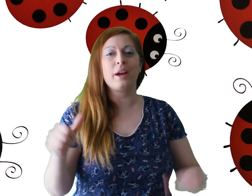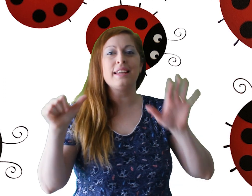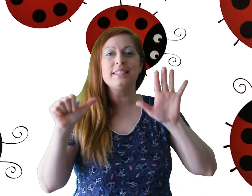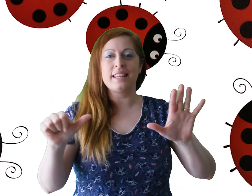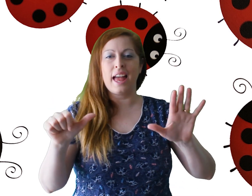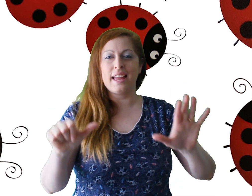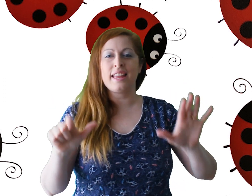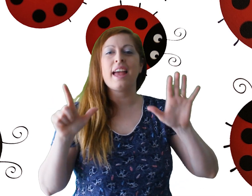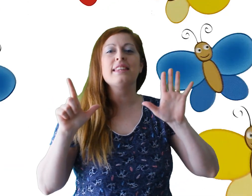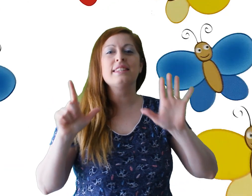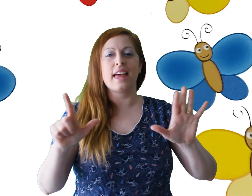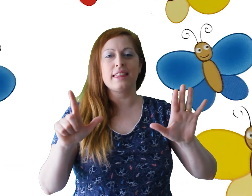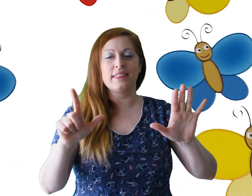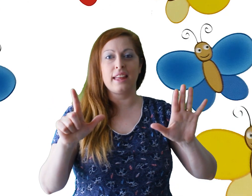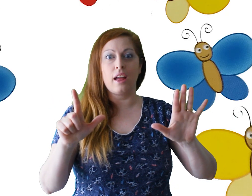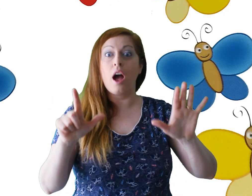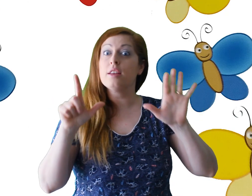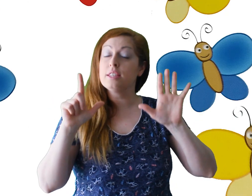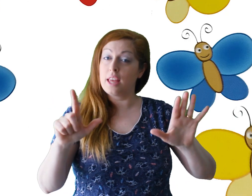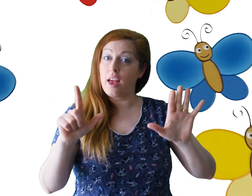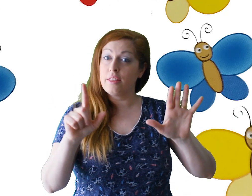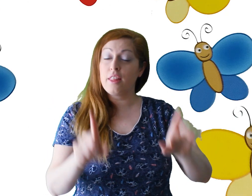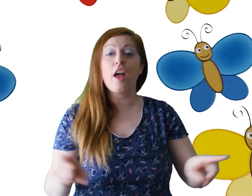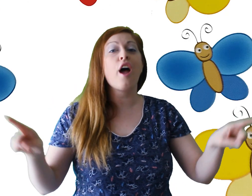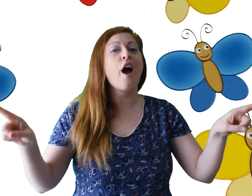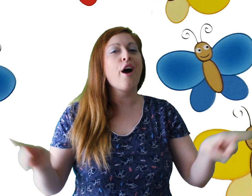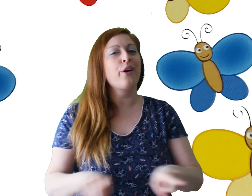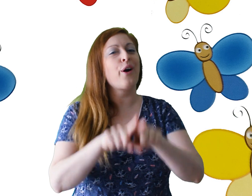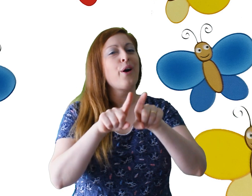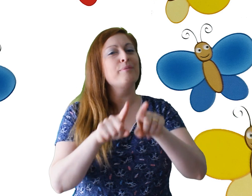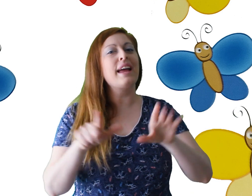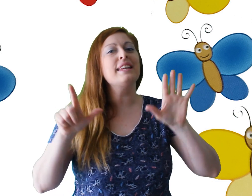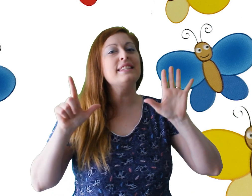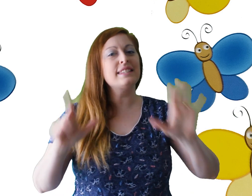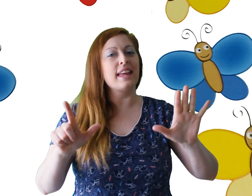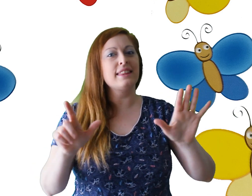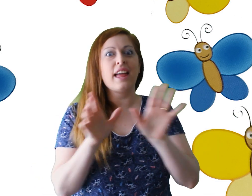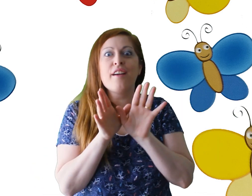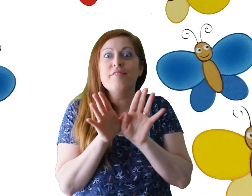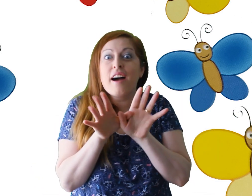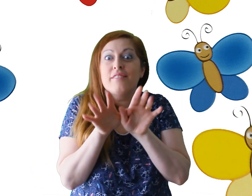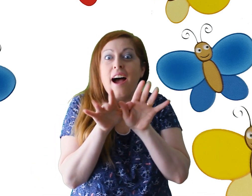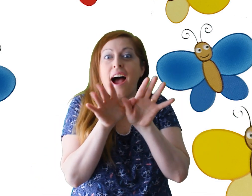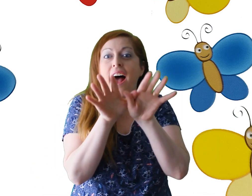sei, sette, sette come sette farfalle,